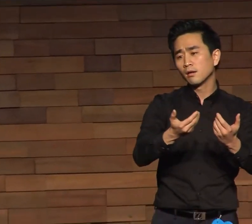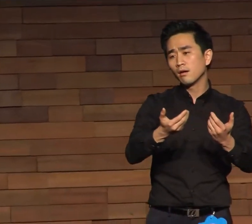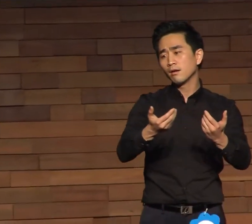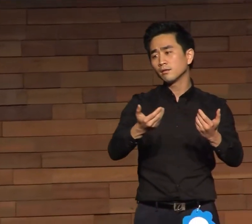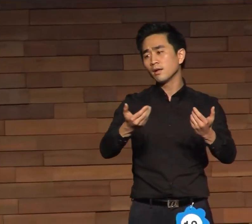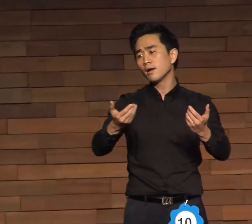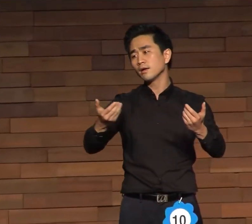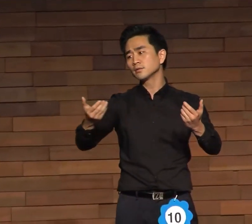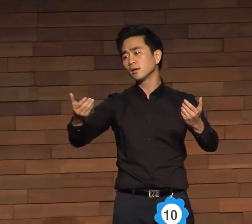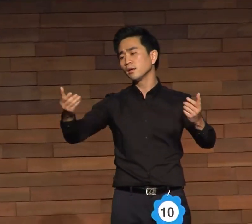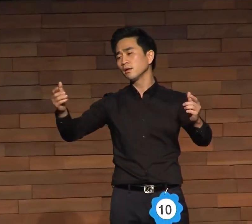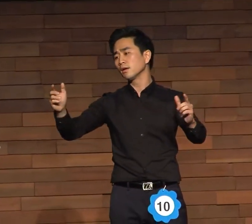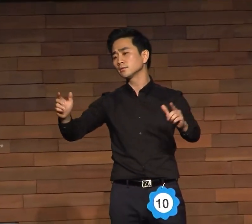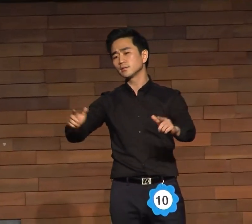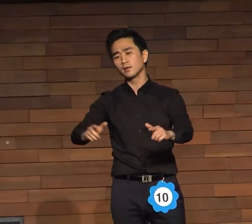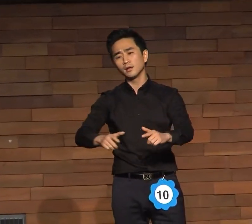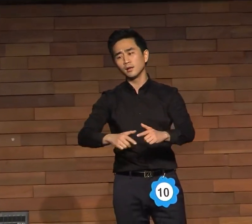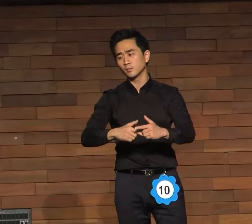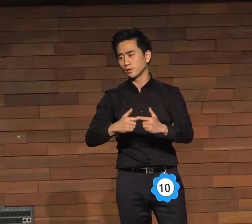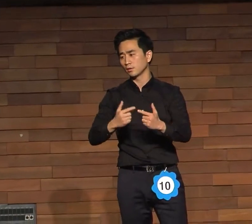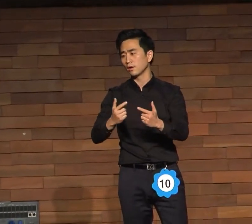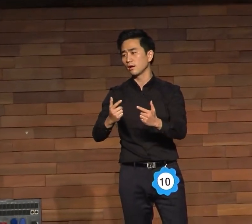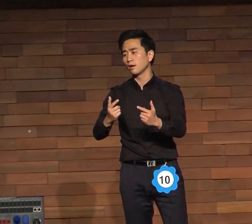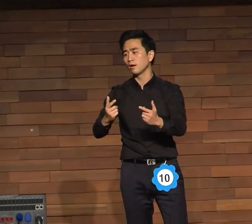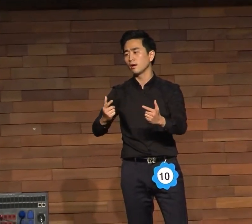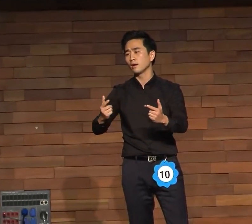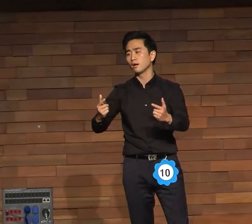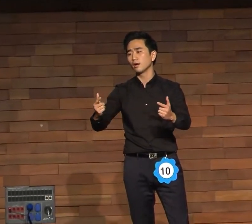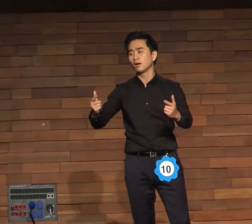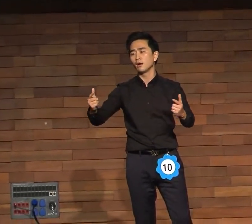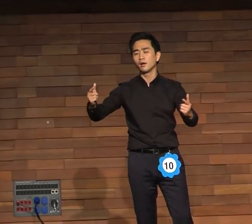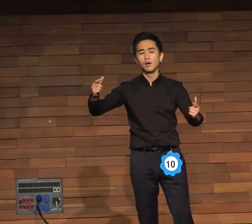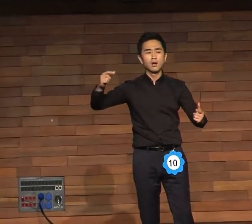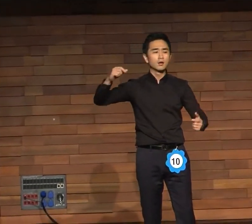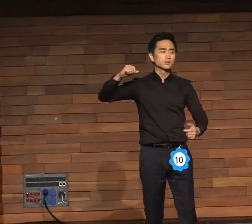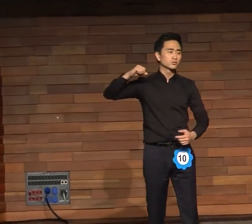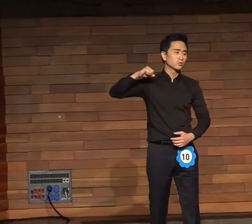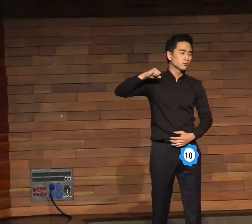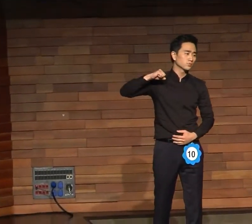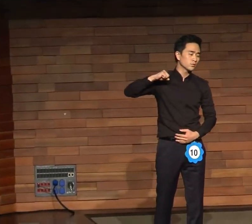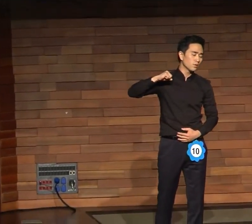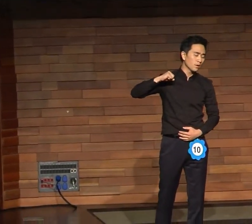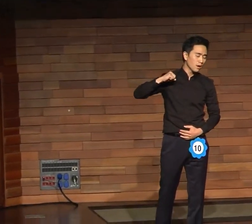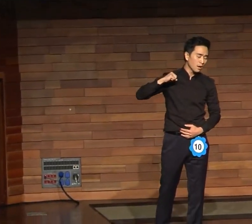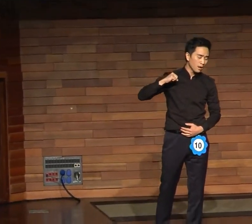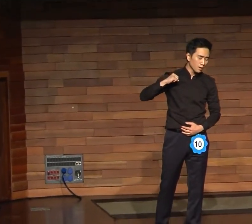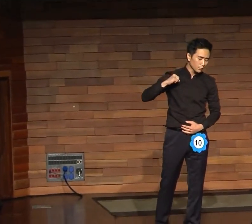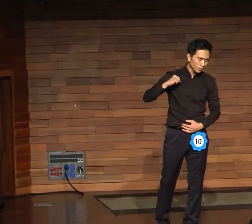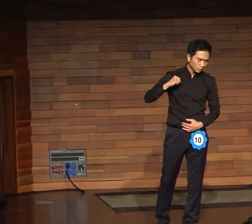떠나지 않습니다 떠나지 순종합니다